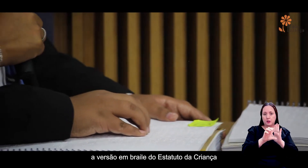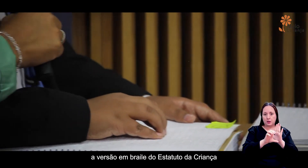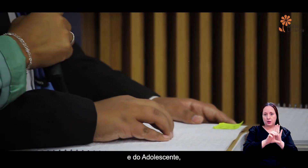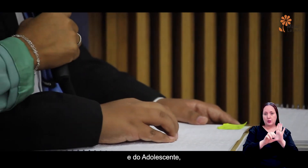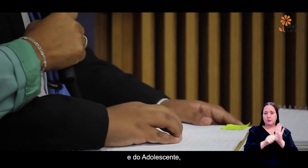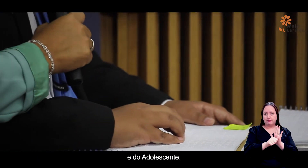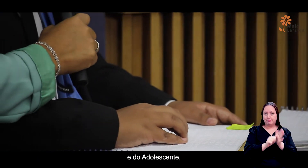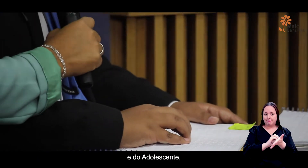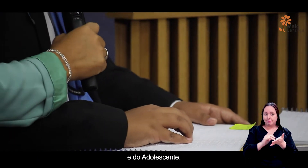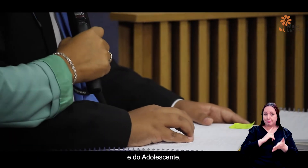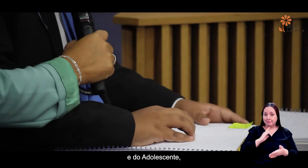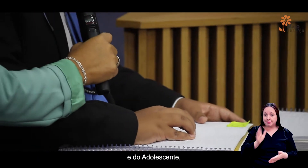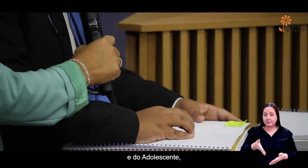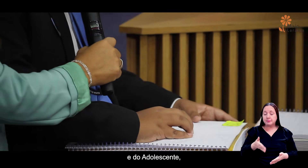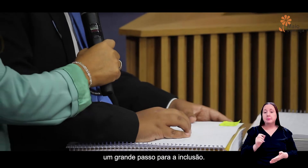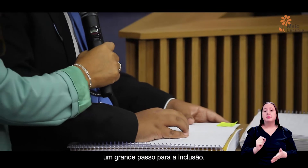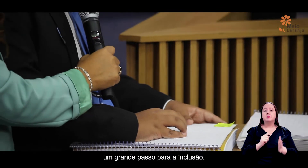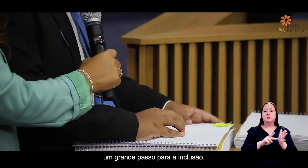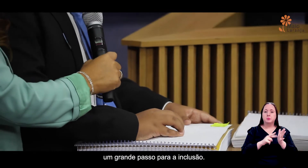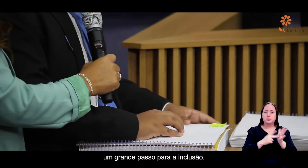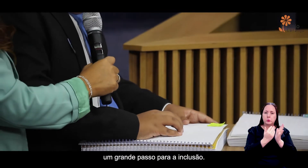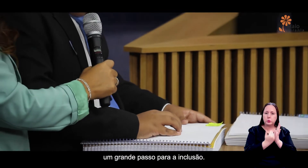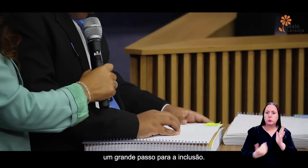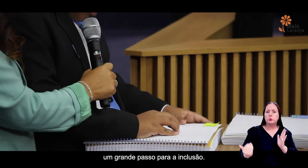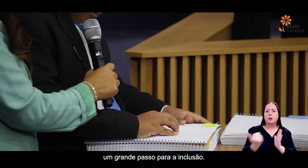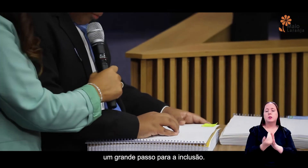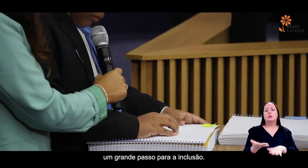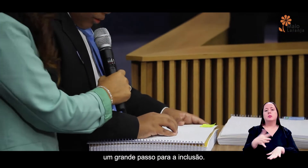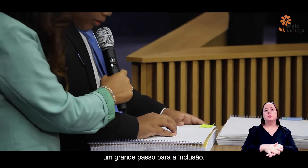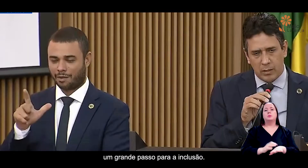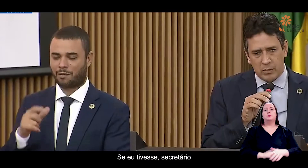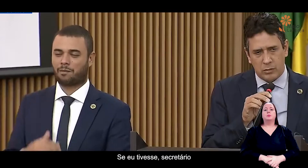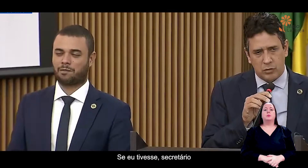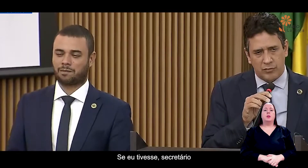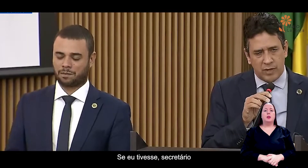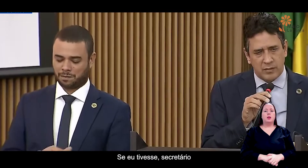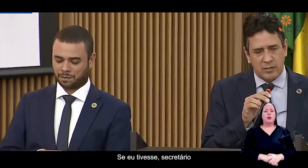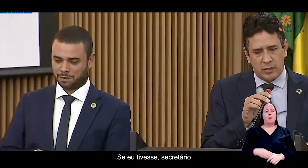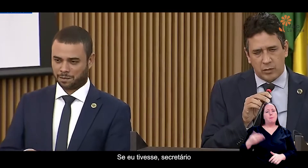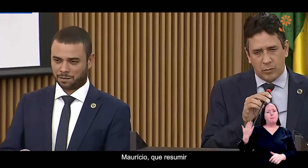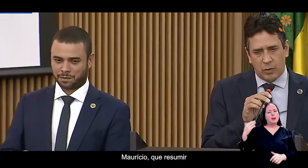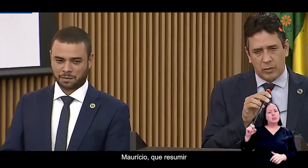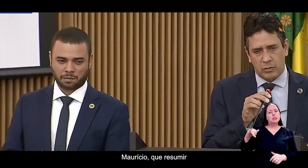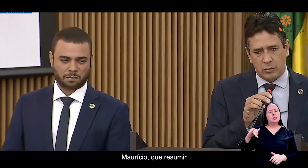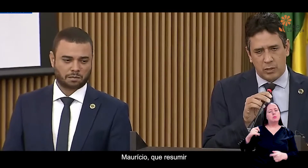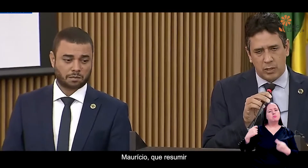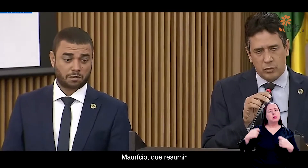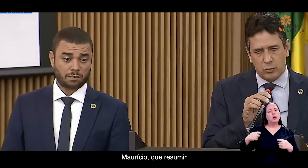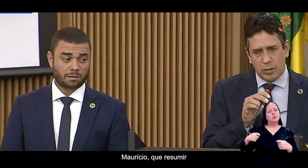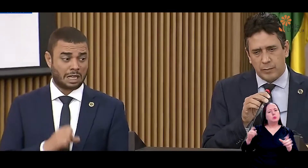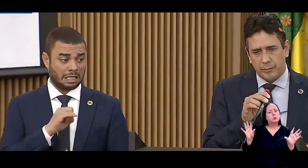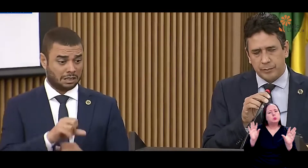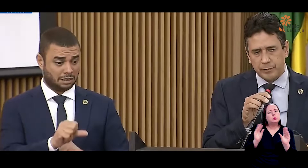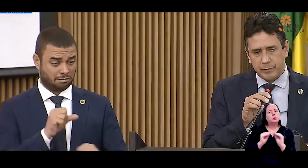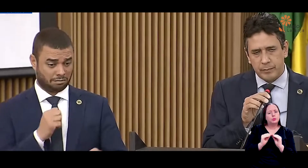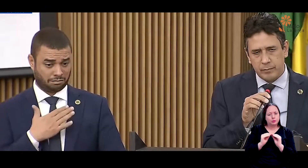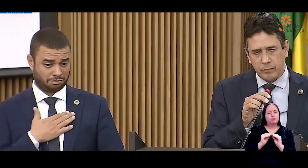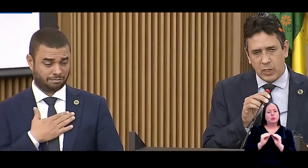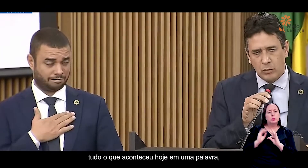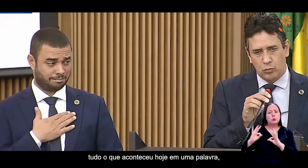da Criança e do Adolescente, um grande passo para a inclusão. Se eu tivesse, secretário Maurício, que resumir